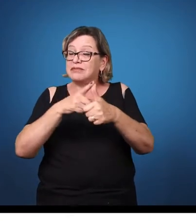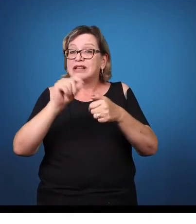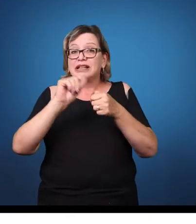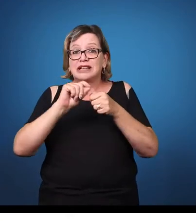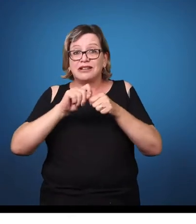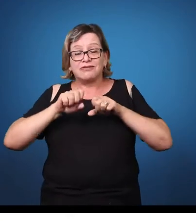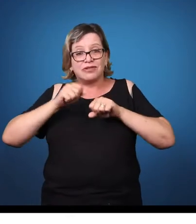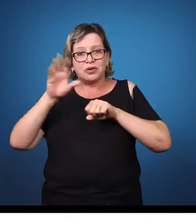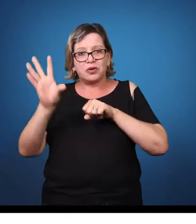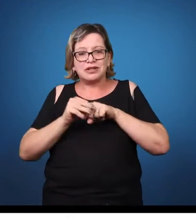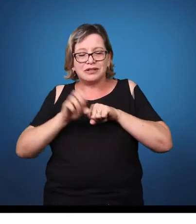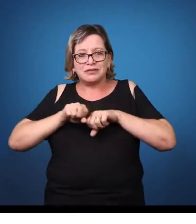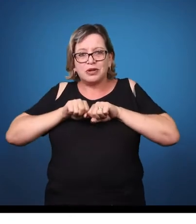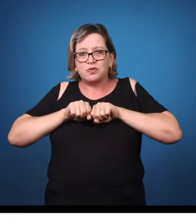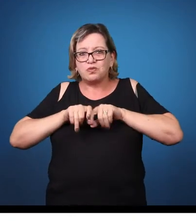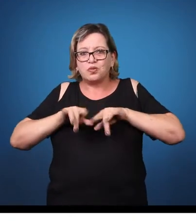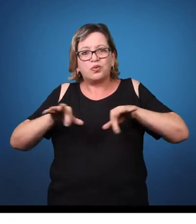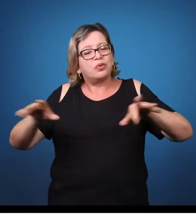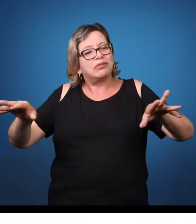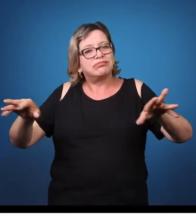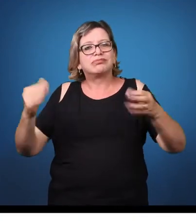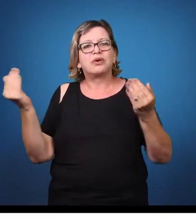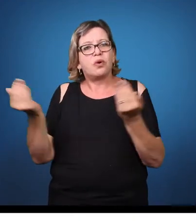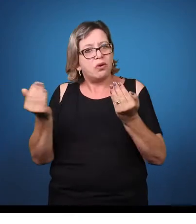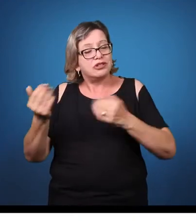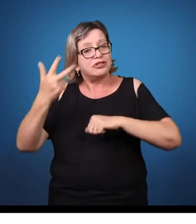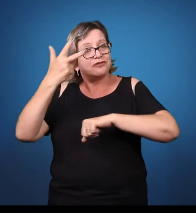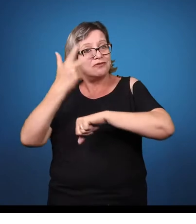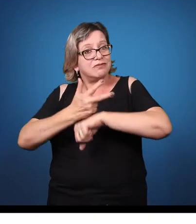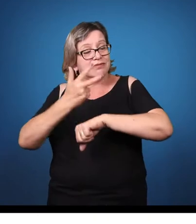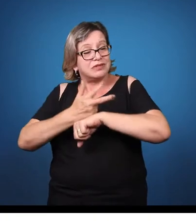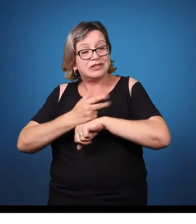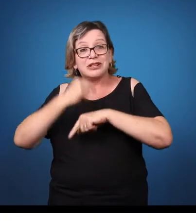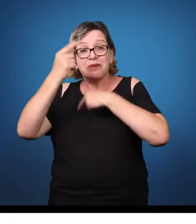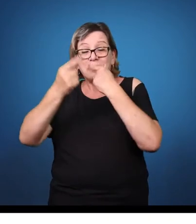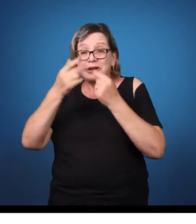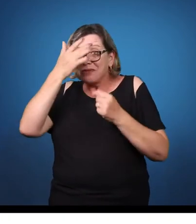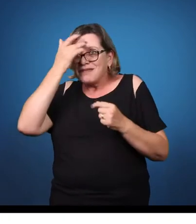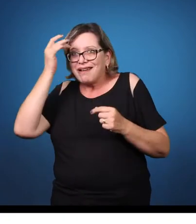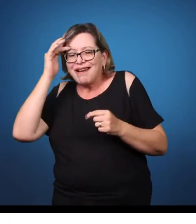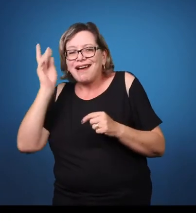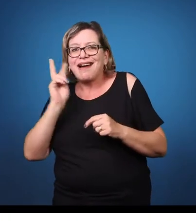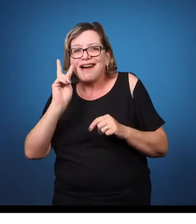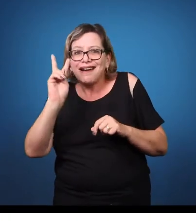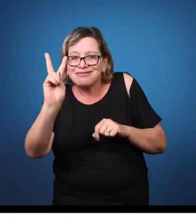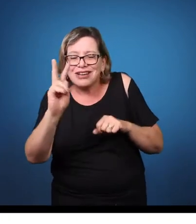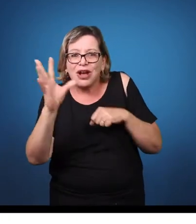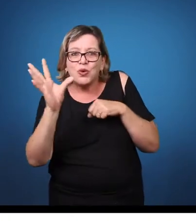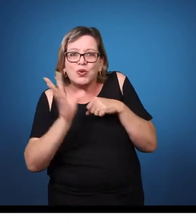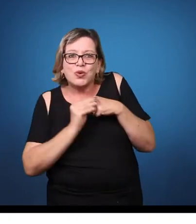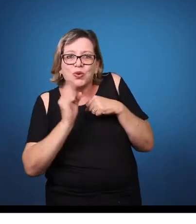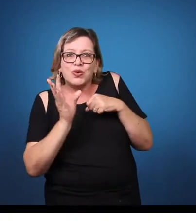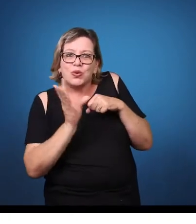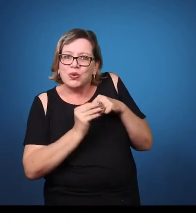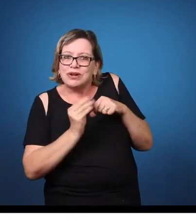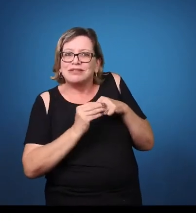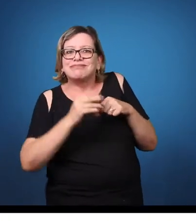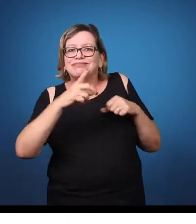como professor e entender que a gente não está preparado para receber todos os alunos que a gente vai receber. Que a